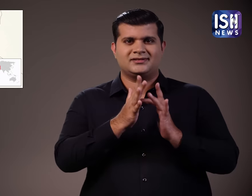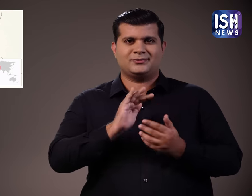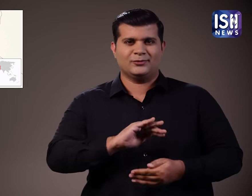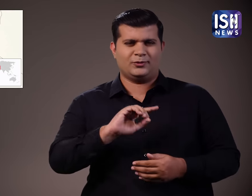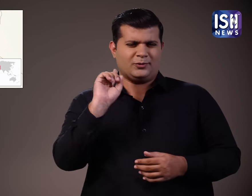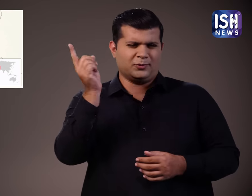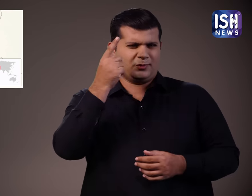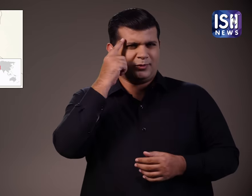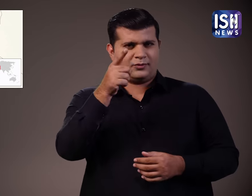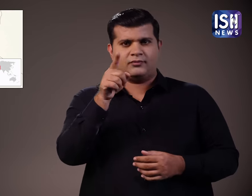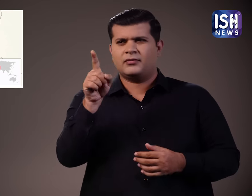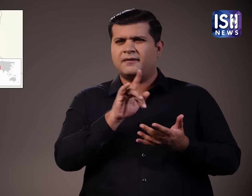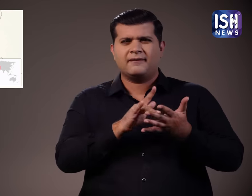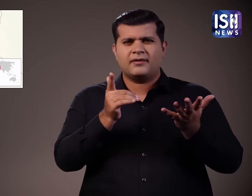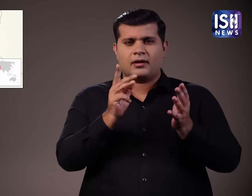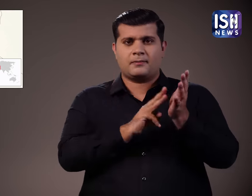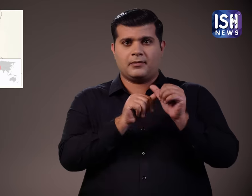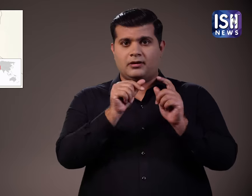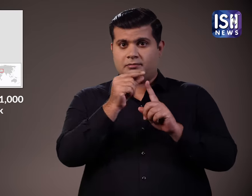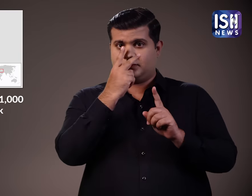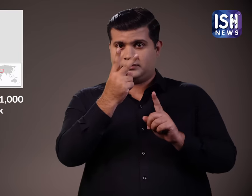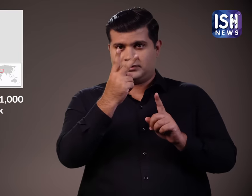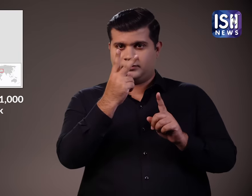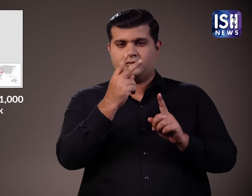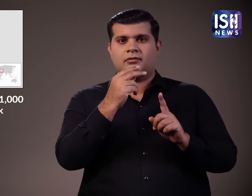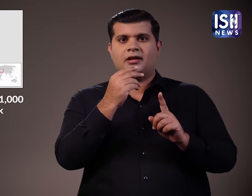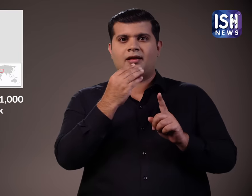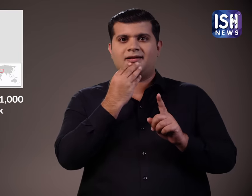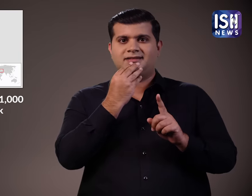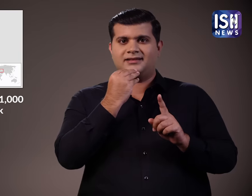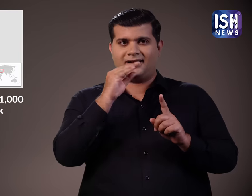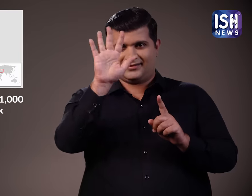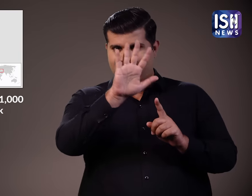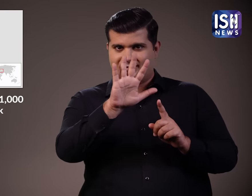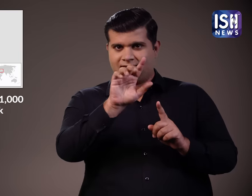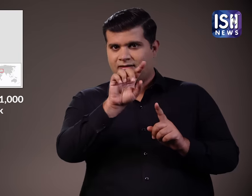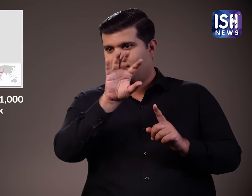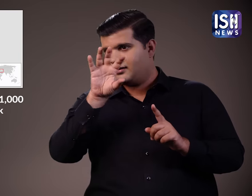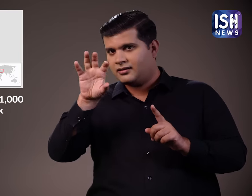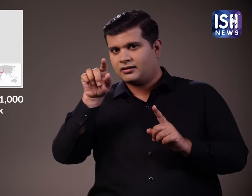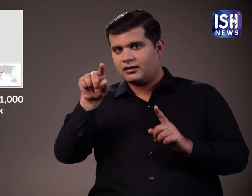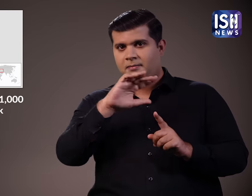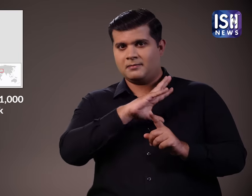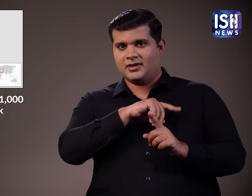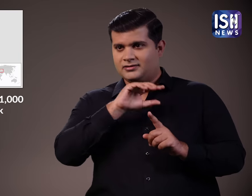पास एक पवित्र स्थान है। उस मैप को देखें जिसमें इसराइल, फिलिस्तीन और गाजा पटी